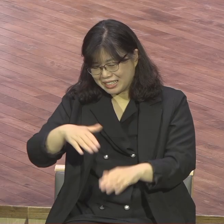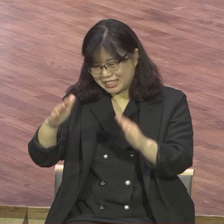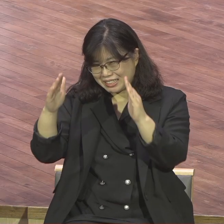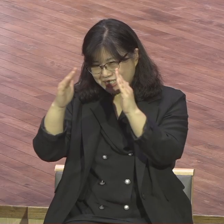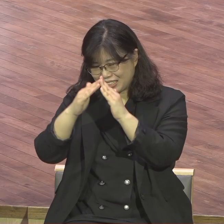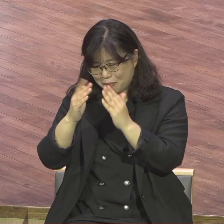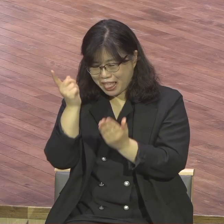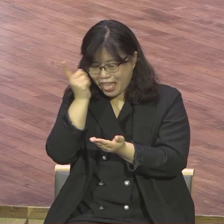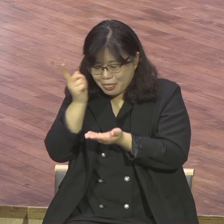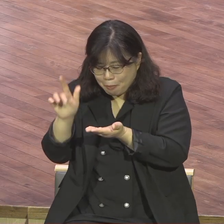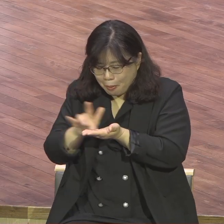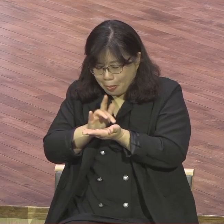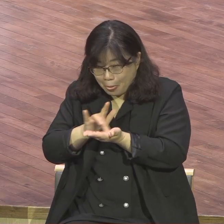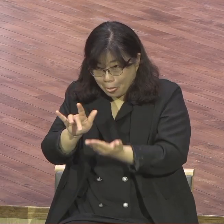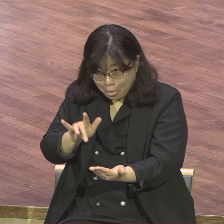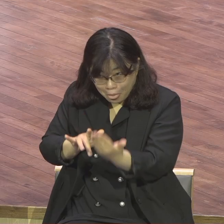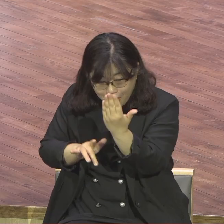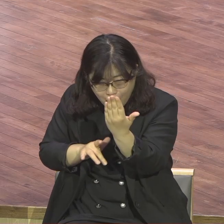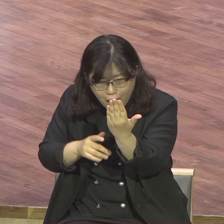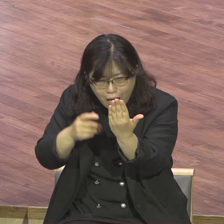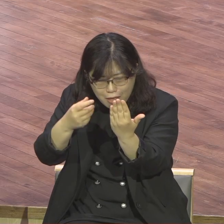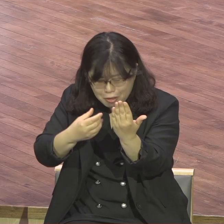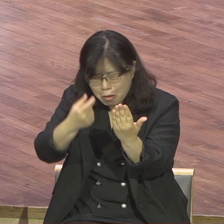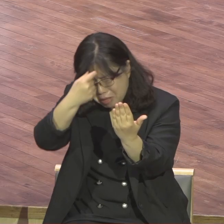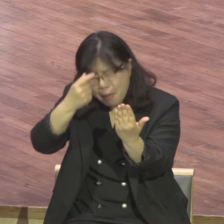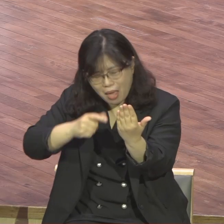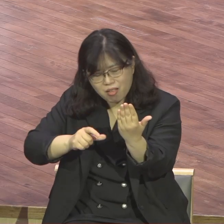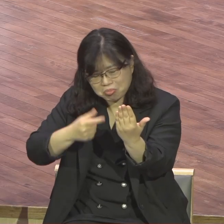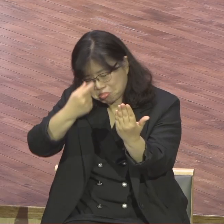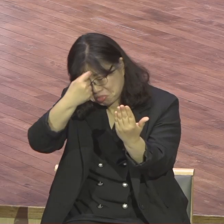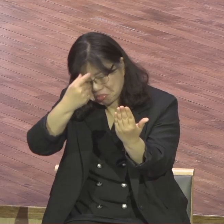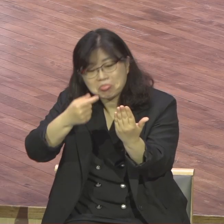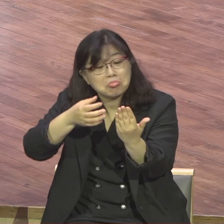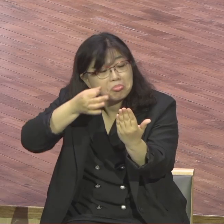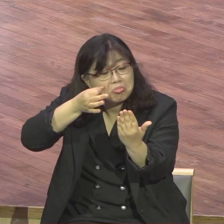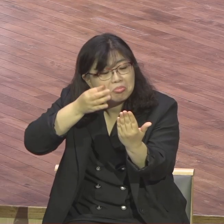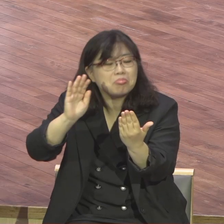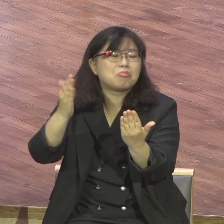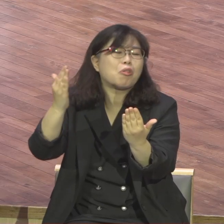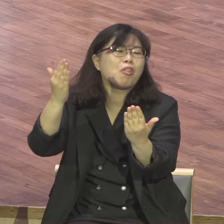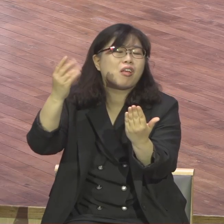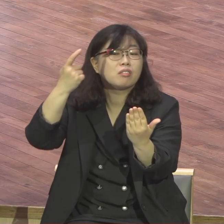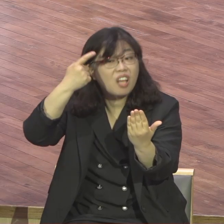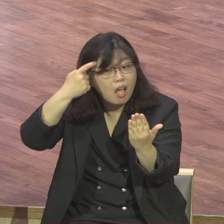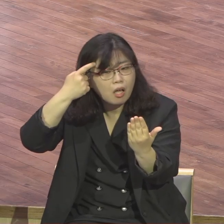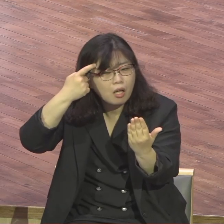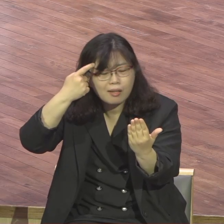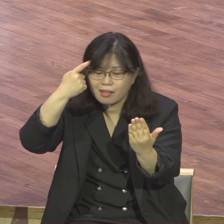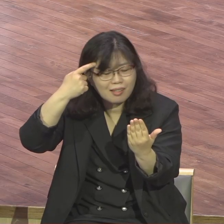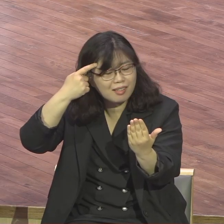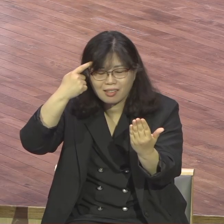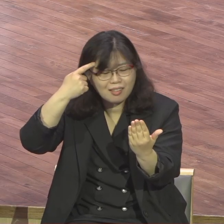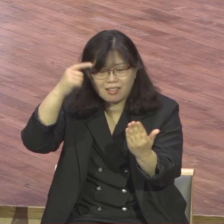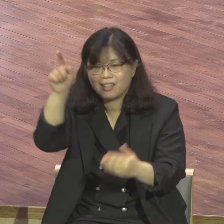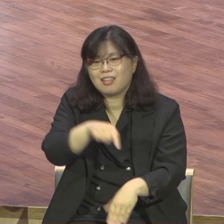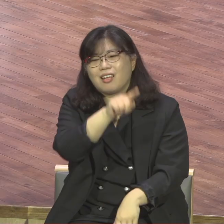이제는요 일상으로 다 돌아왔어요 이제 변명하면 안 돼요 이 이부 예배가 저 끝까지 꽉꽉 찼어요